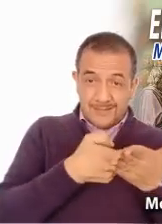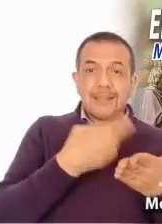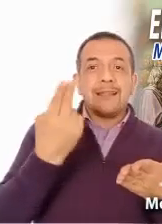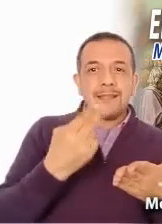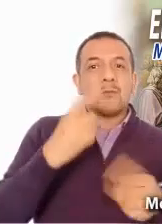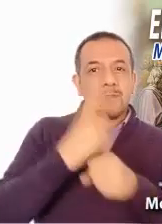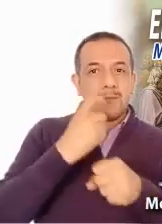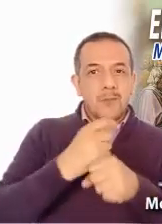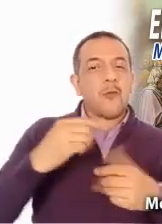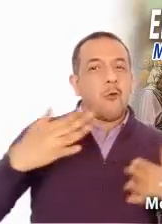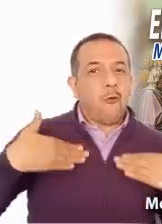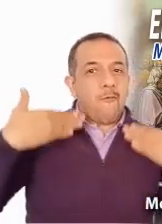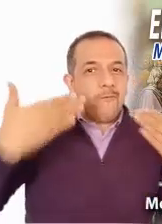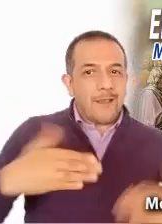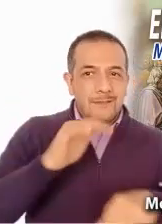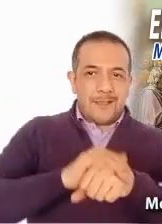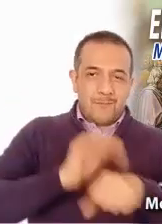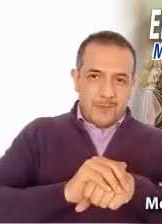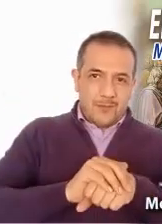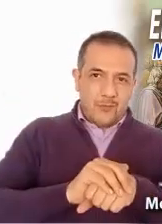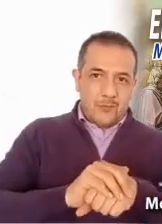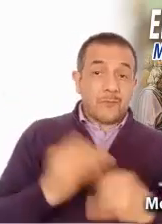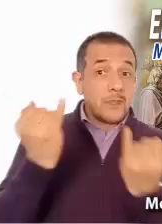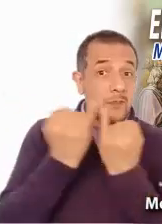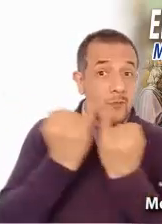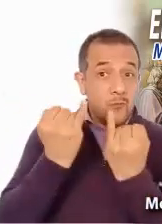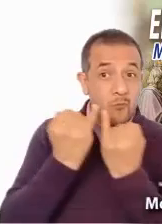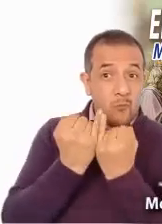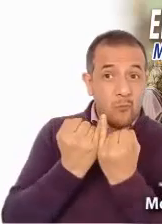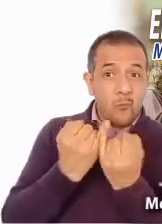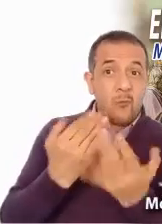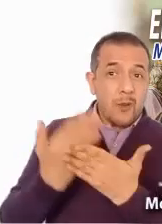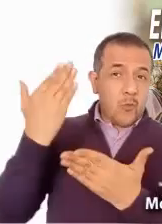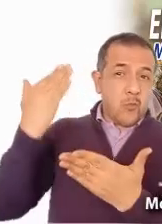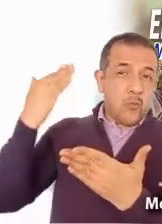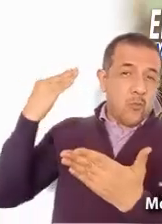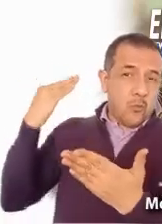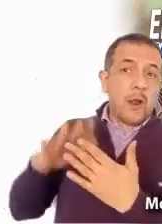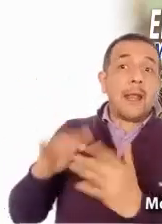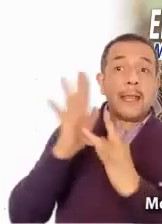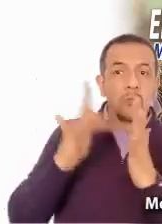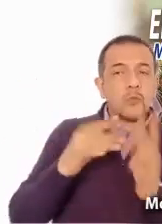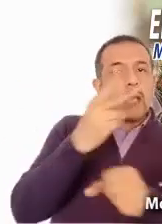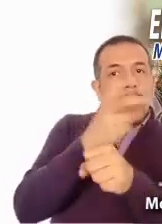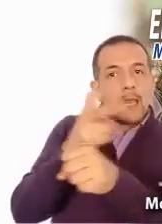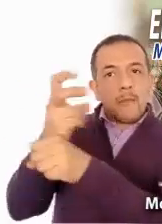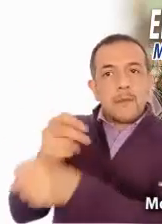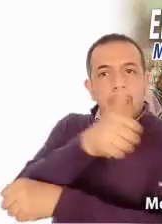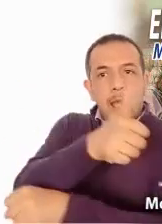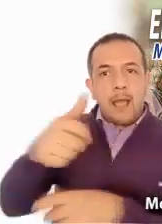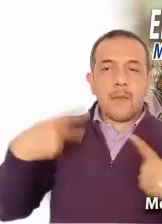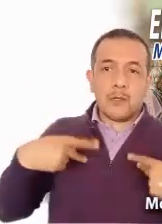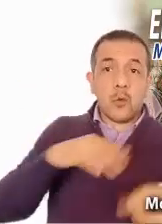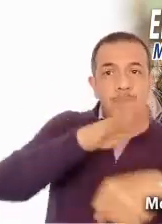amistad y la confianza del amigo. Al igual que en aquel tiempo, ahora también nos llama e invita a Jesús